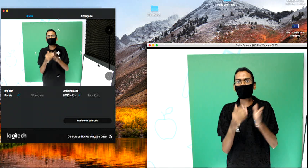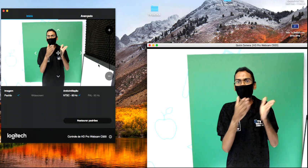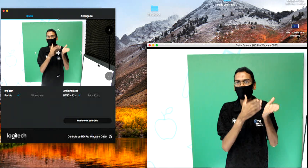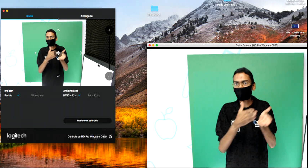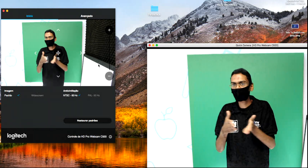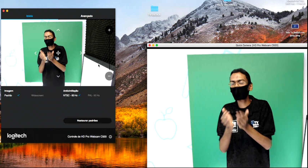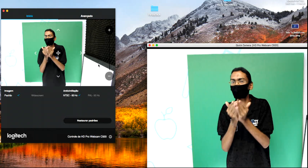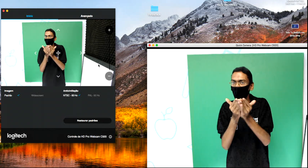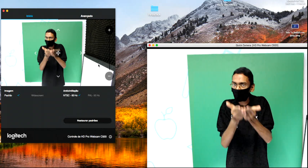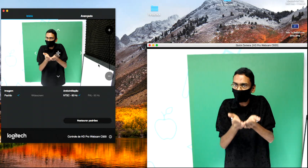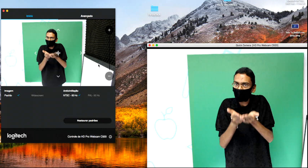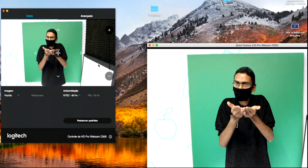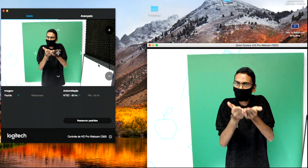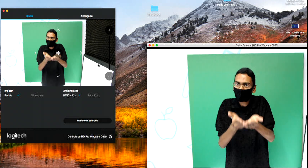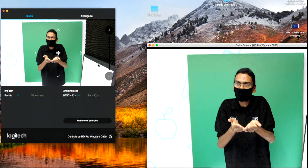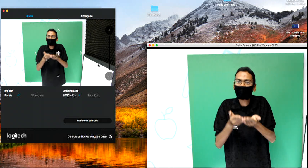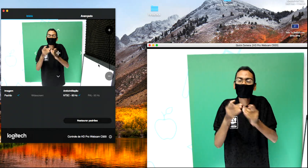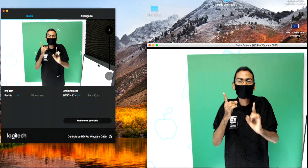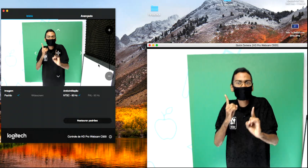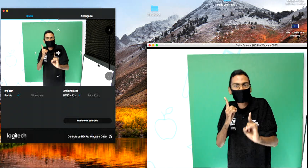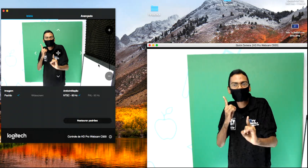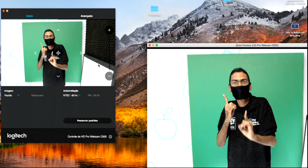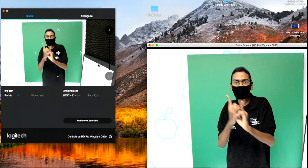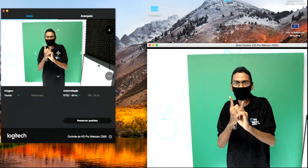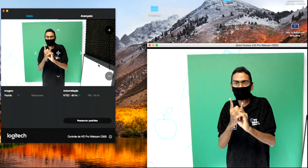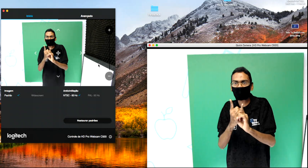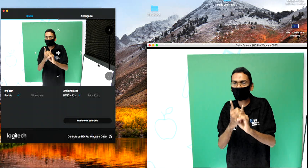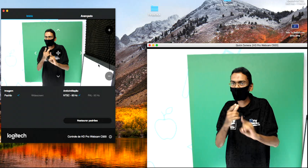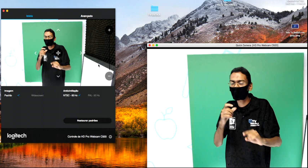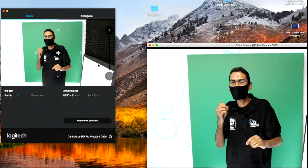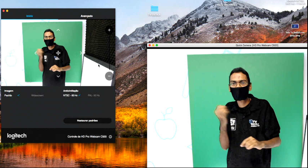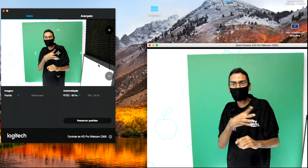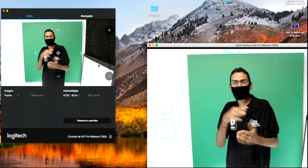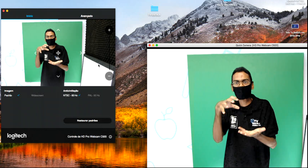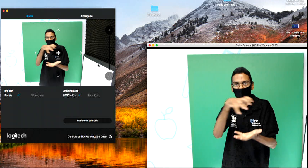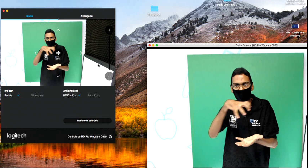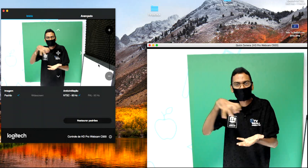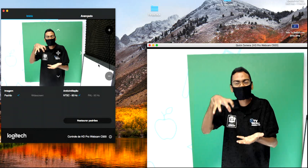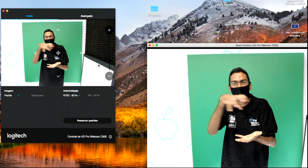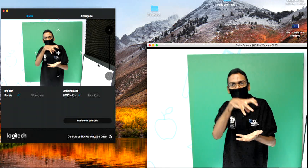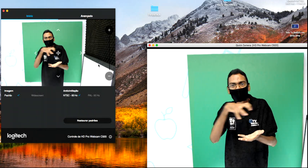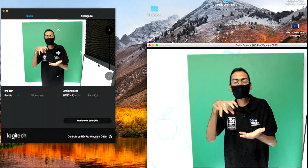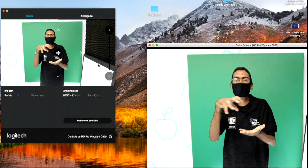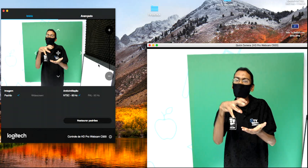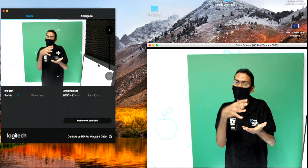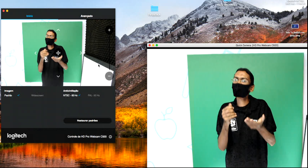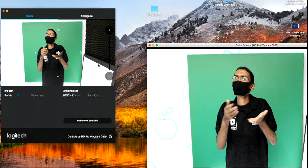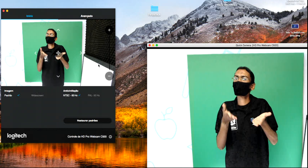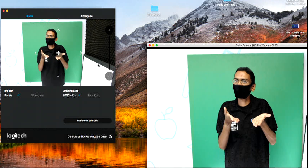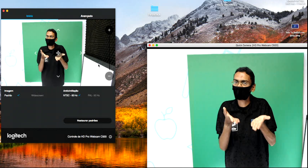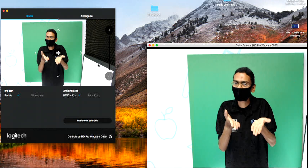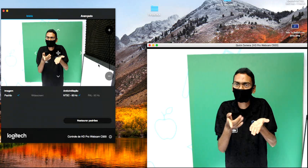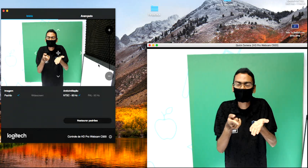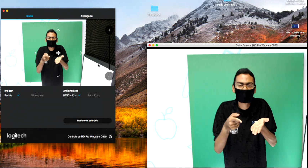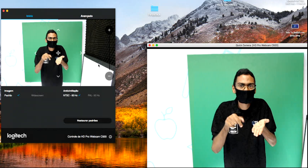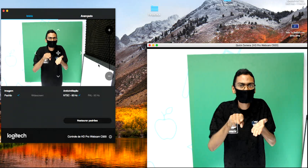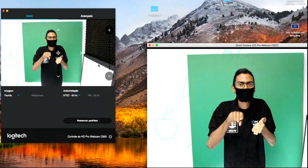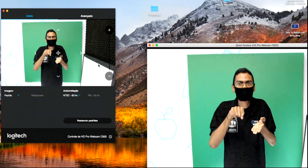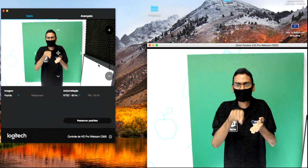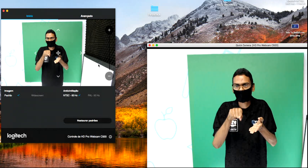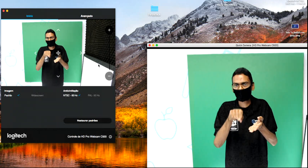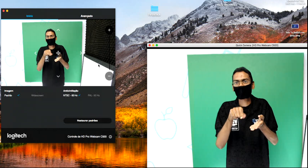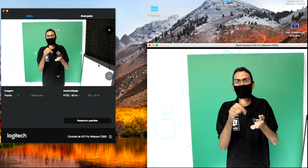navegações, da descoberta de novos continentes e da colonização e exploração de diversos países na Ásia,